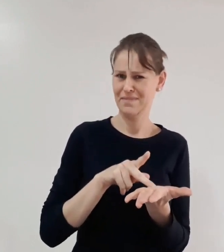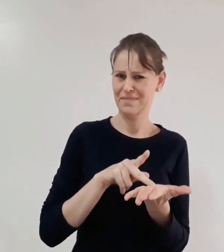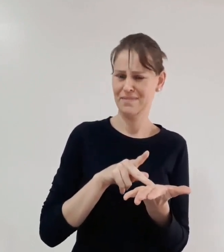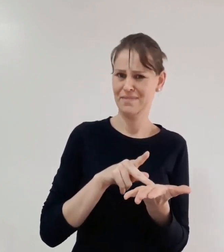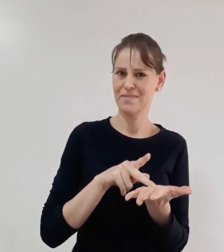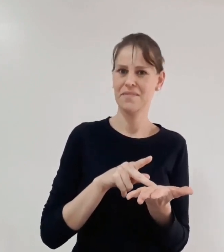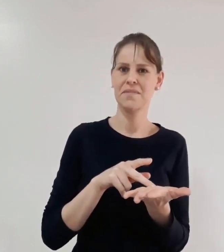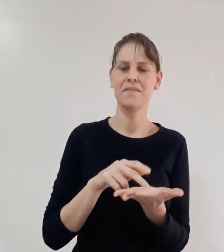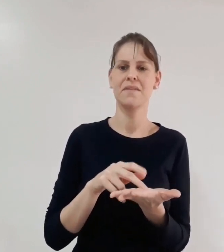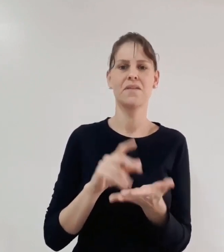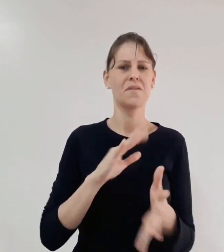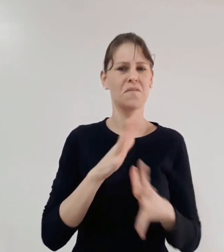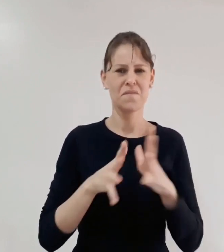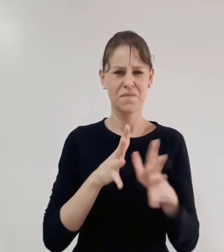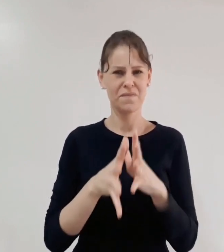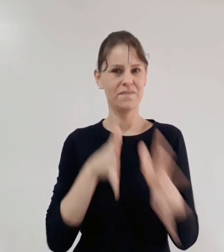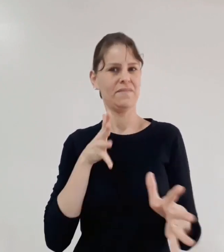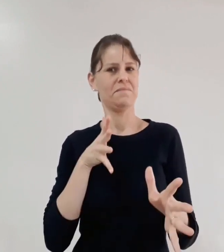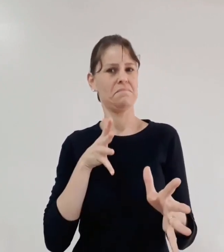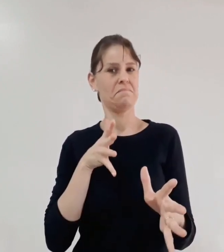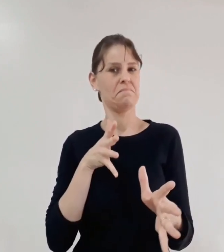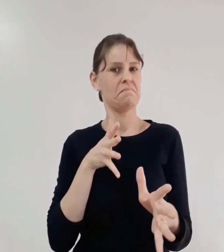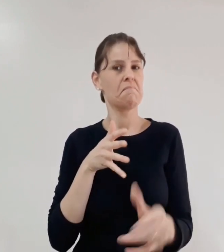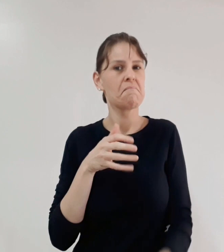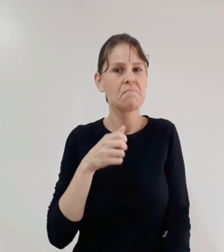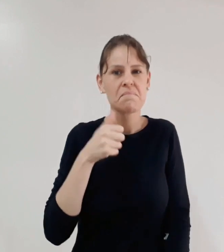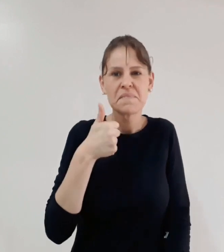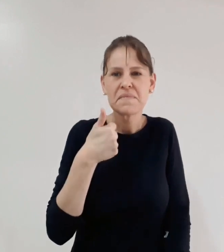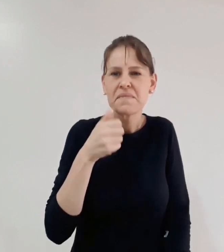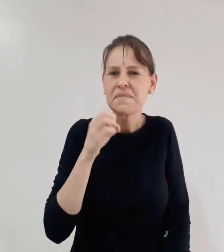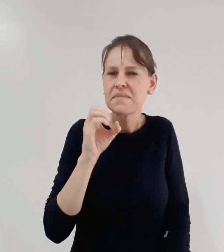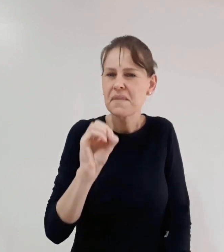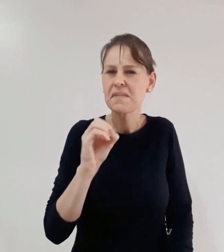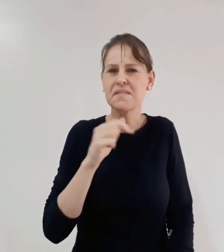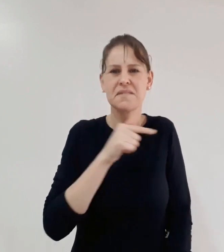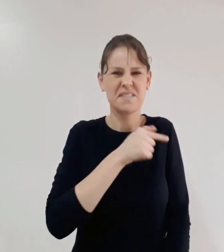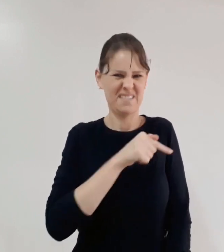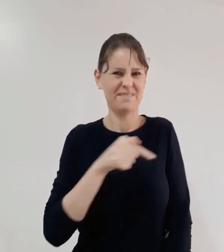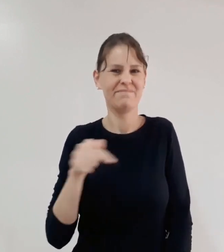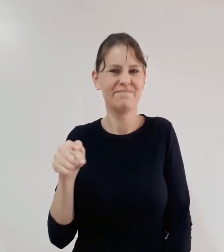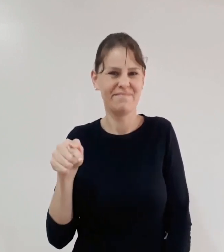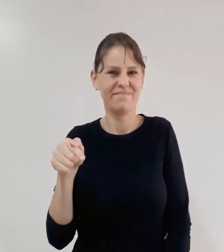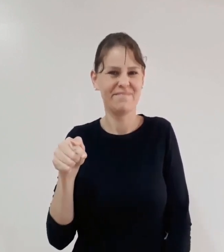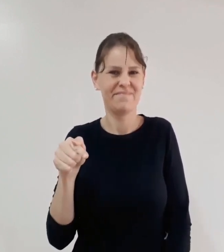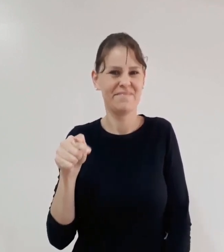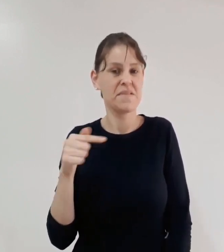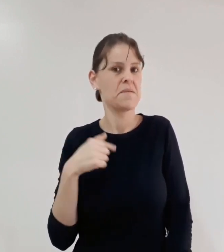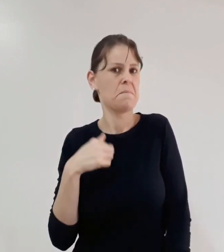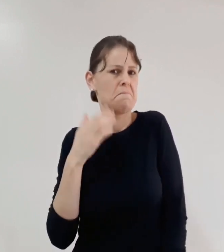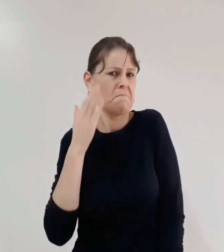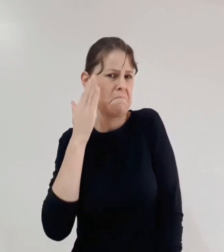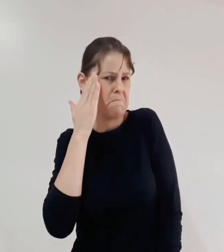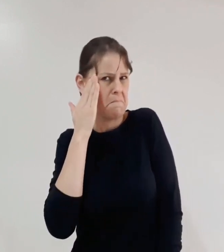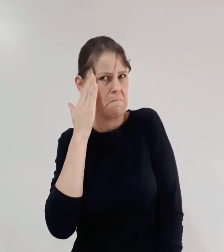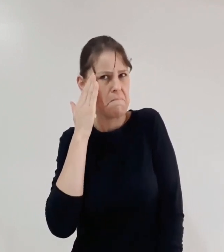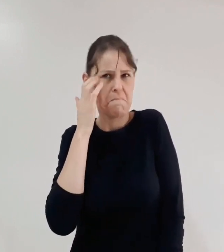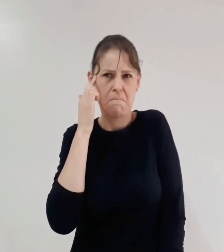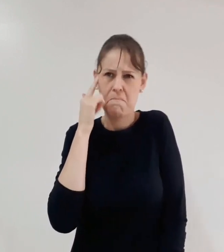Barreto. E ele me mostrou que era possível eu conseguir me tornar alguém que sabe a Libras, alguém que